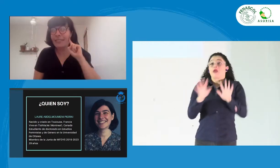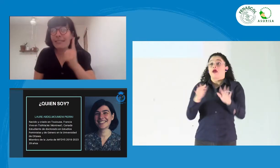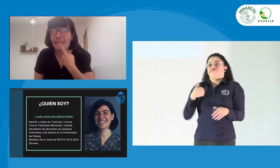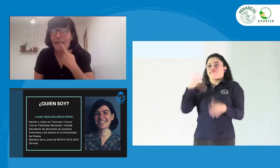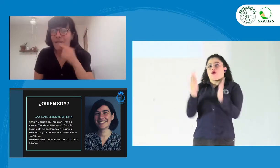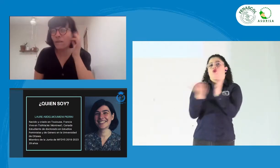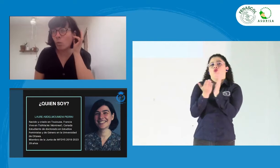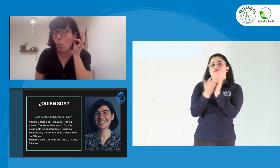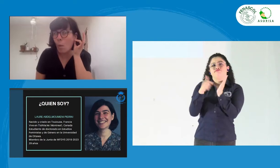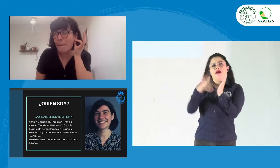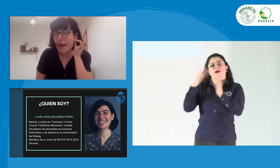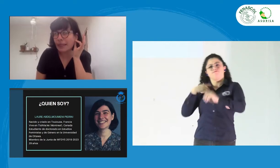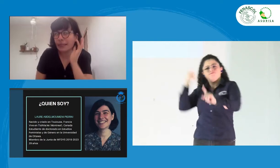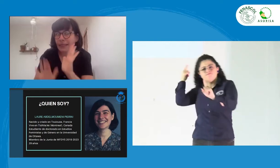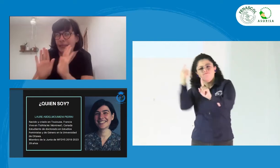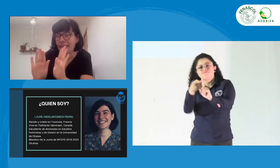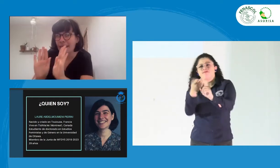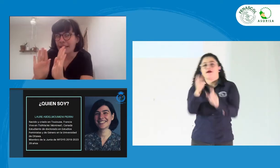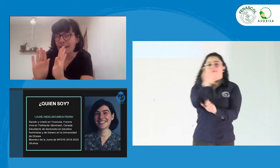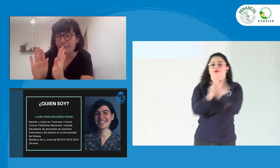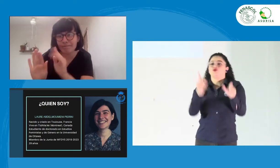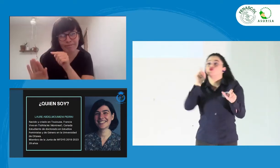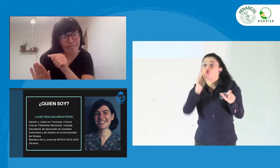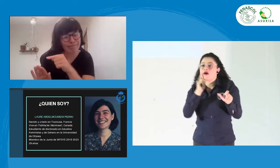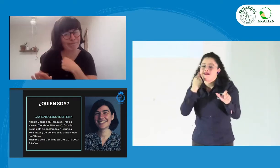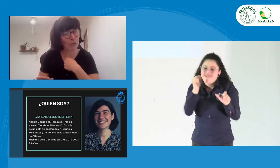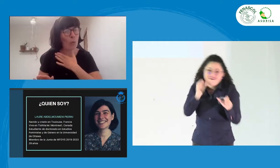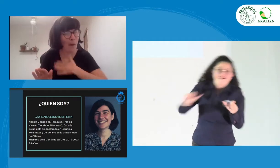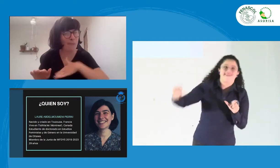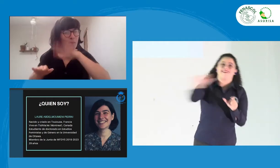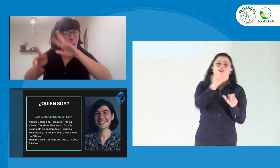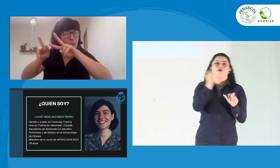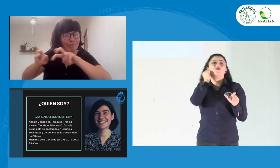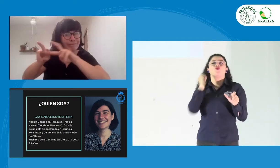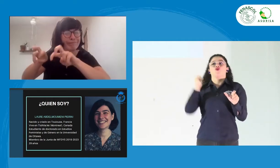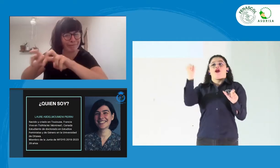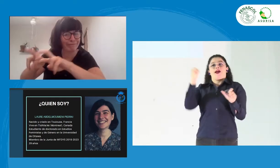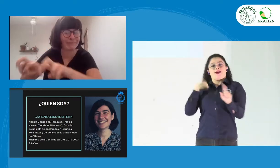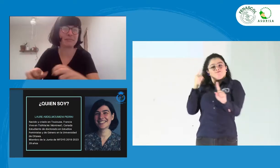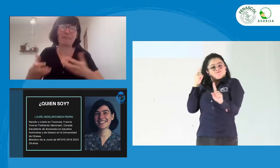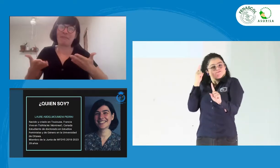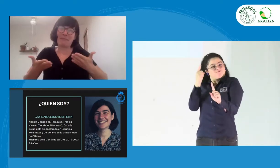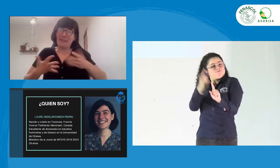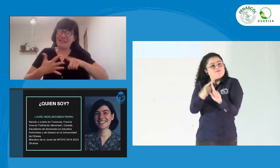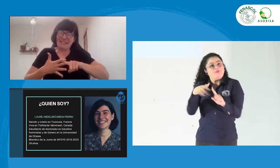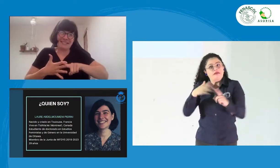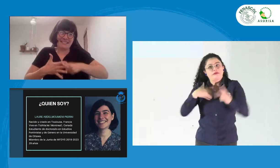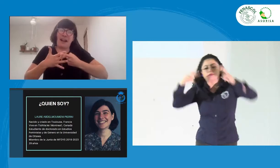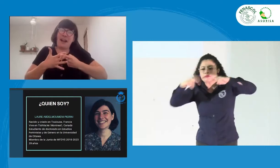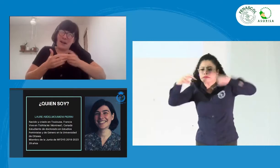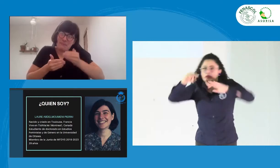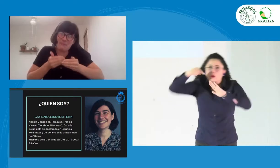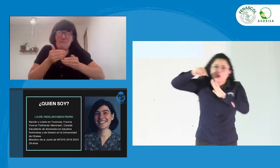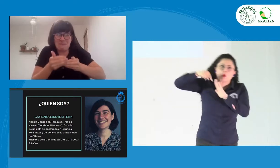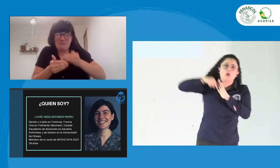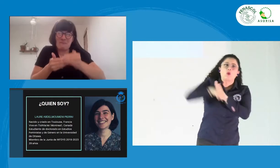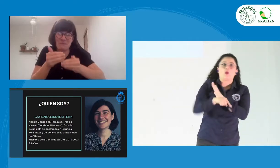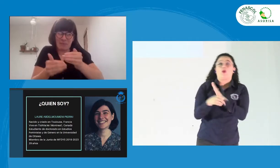Me gusta trabajar mucho para la comunidad, oye, perdón, intérprete, error de interpretación, con la comunidad sorda en